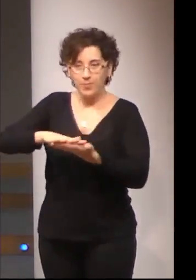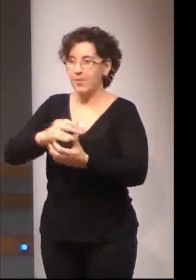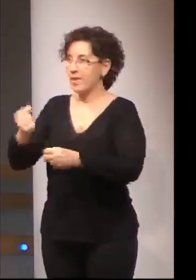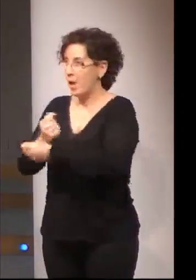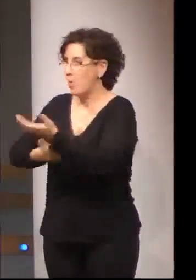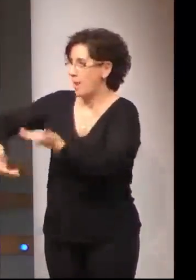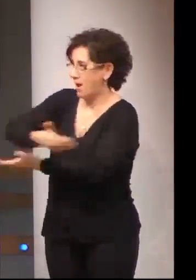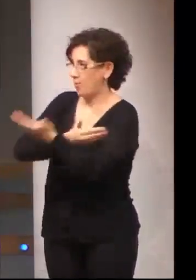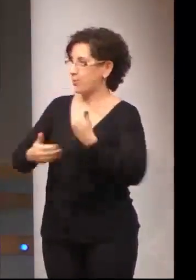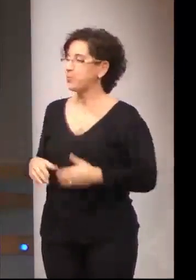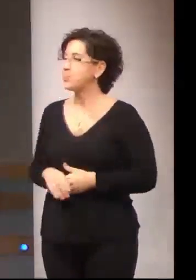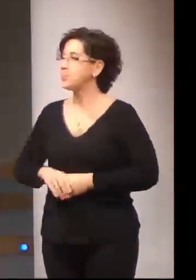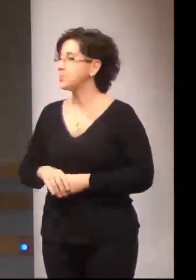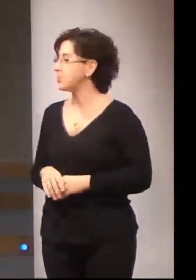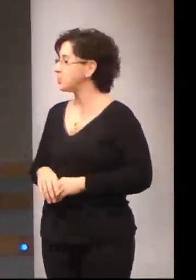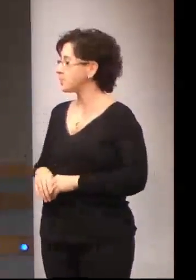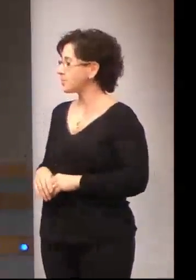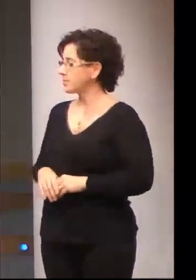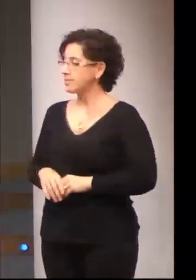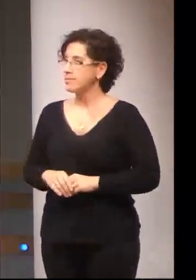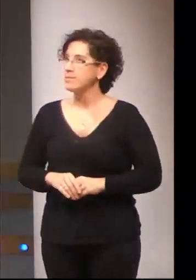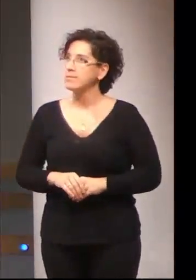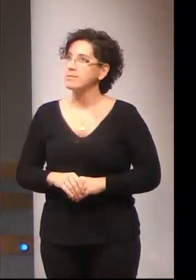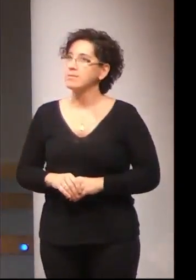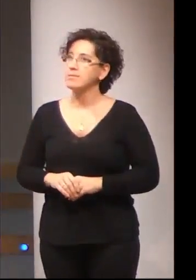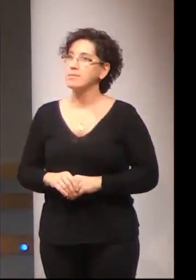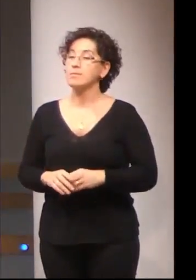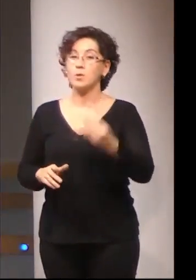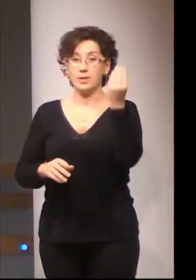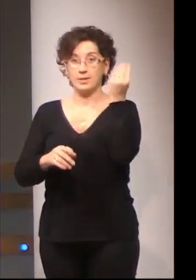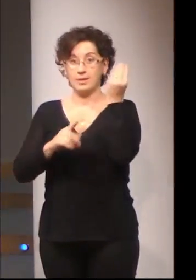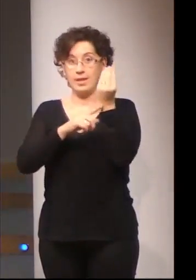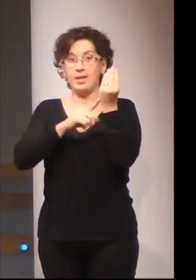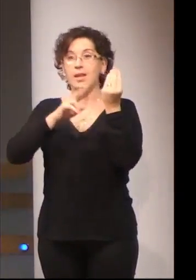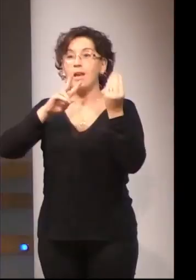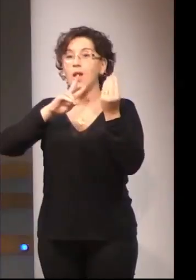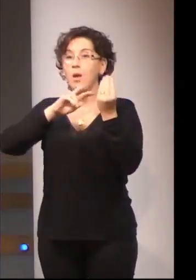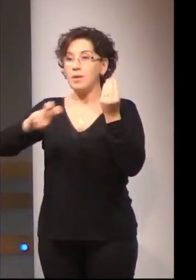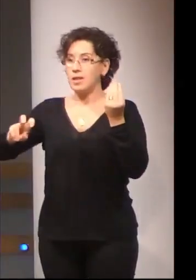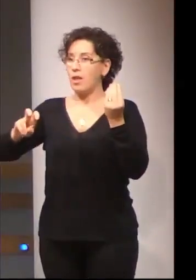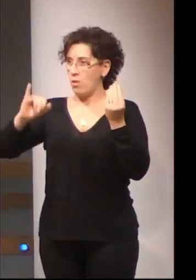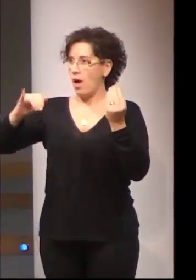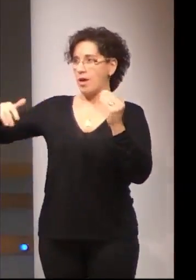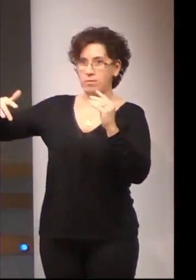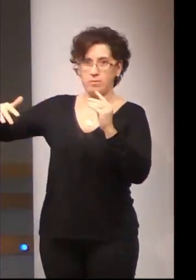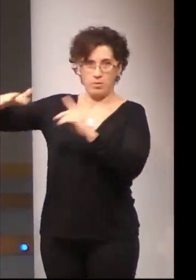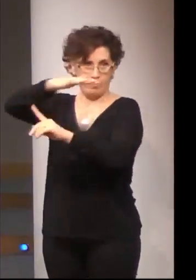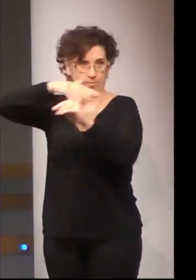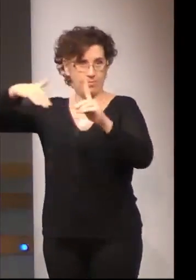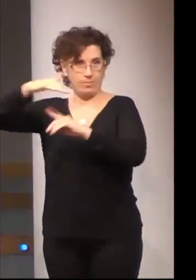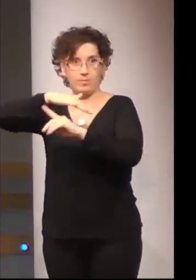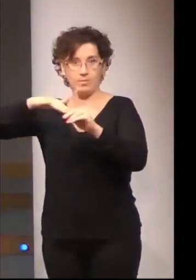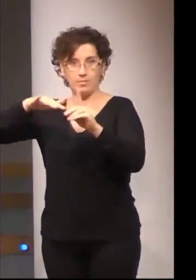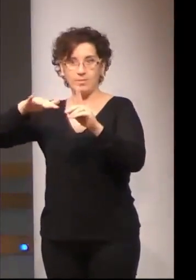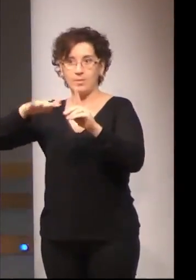Y, en ese sentido, esa investigación tenía un marco contextualizador con todo lo que puede suponer